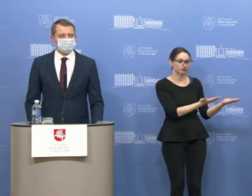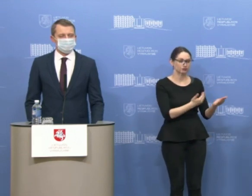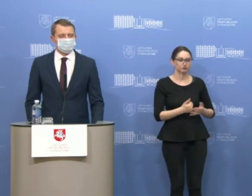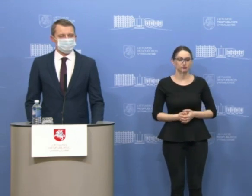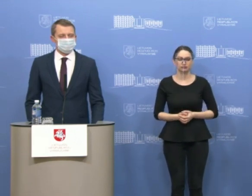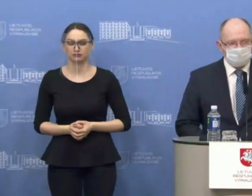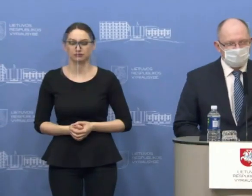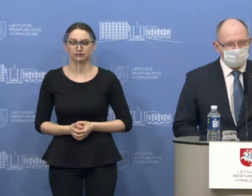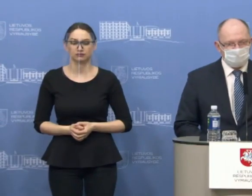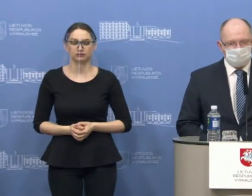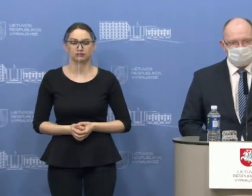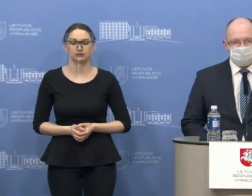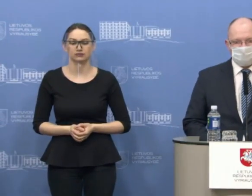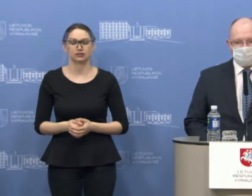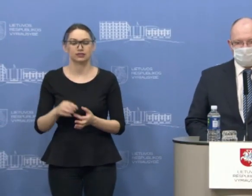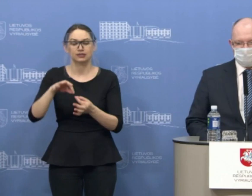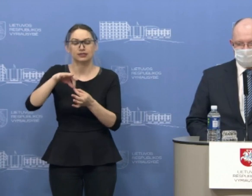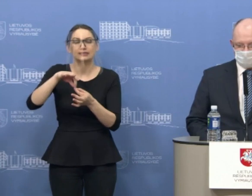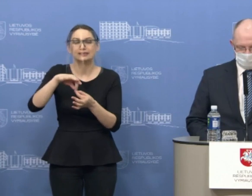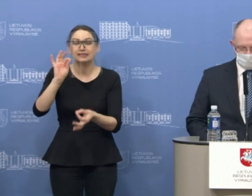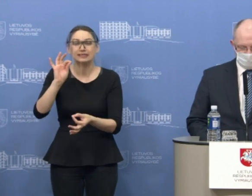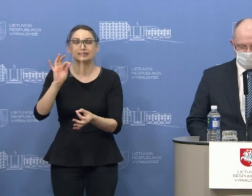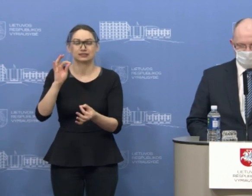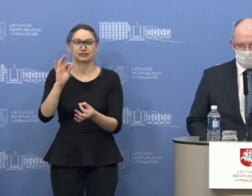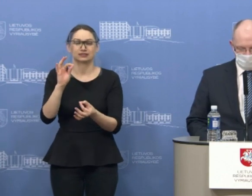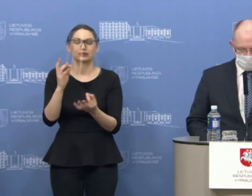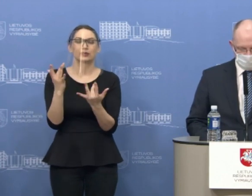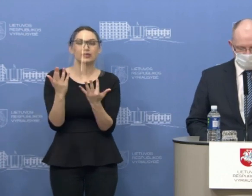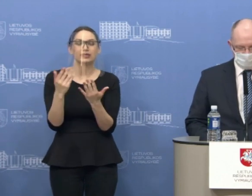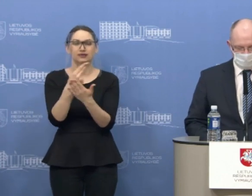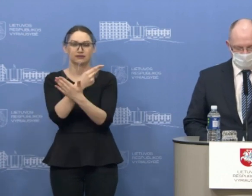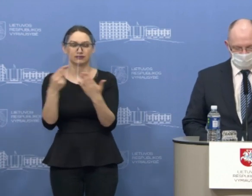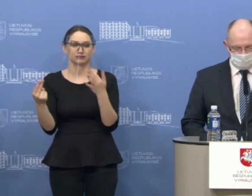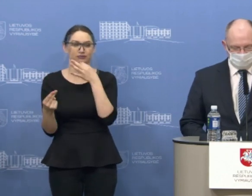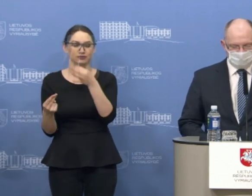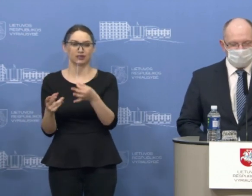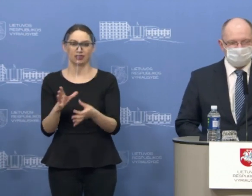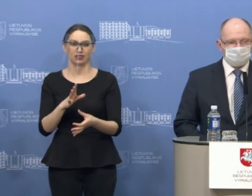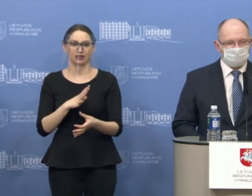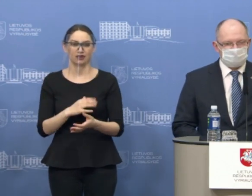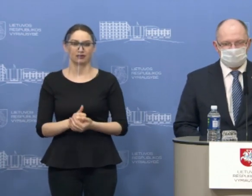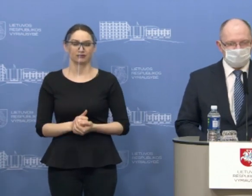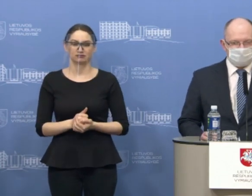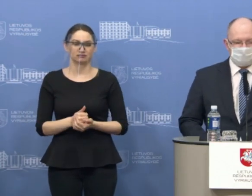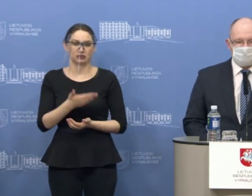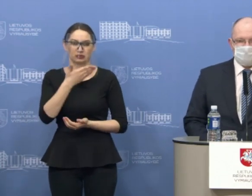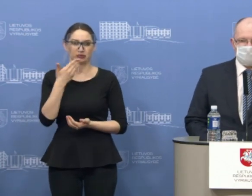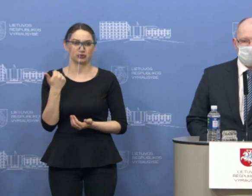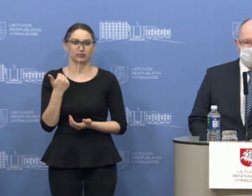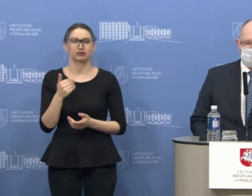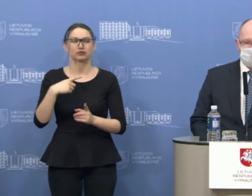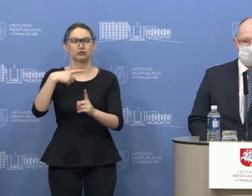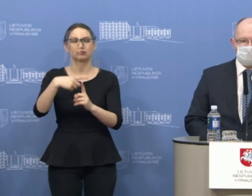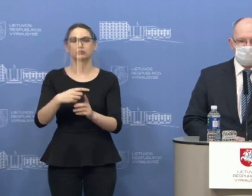skaičių neturime ir šiaip neturime kažkokiu tai ribojimu, aptarnauti bet kokį